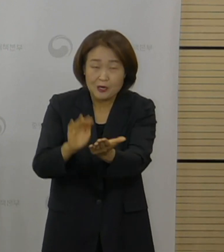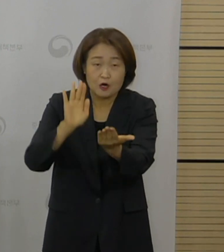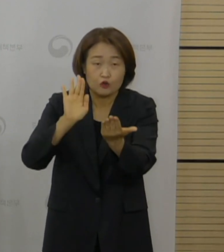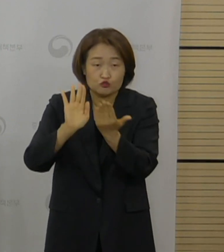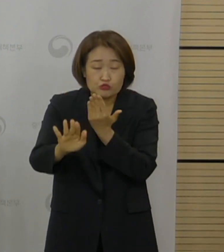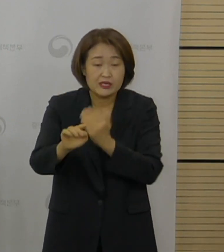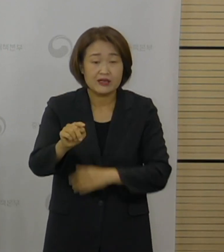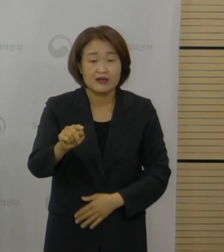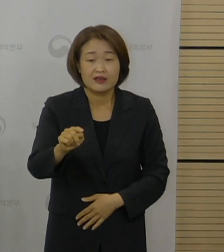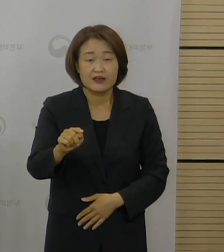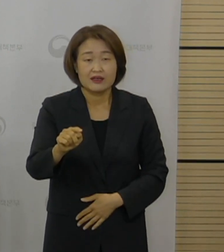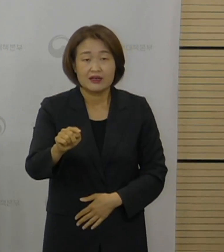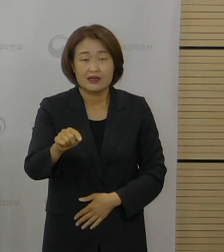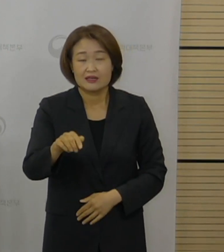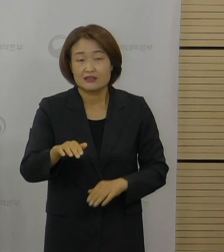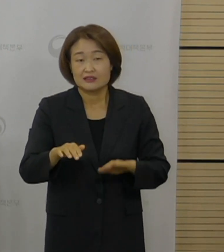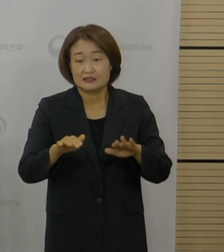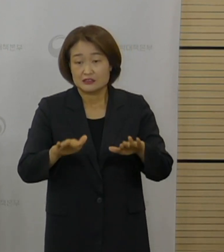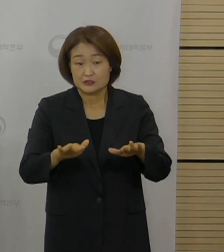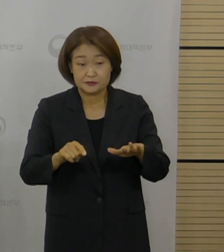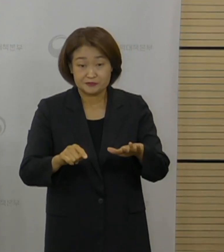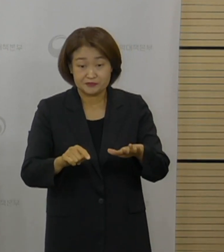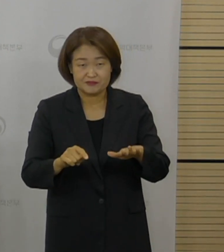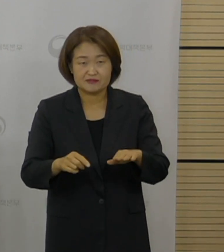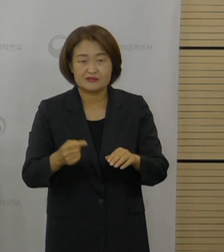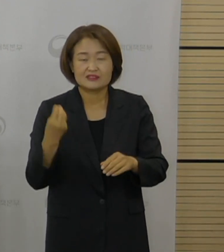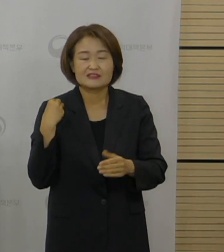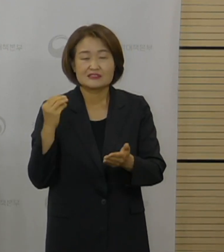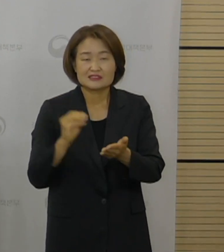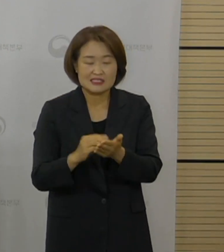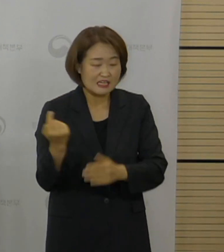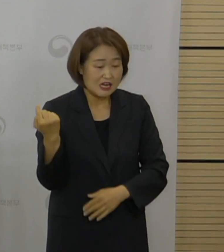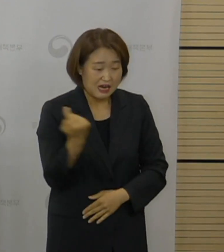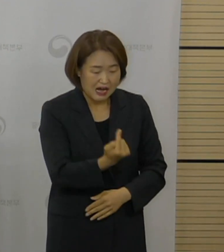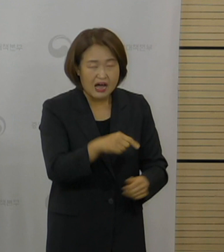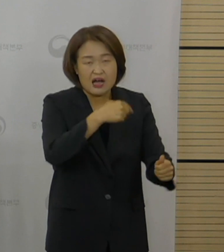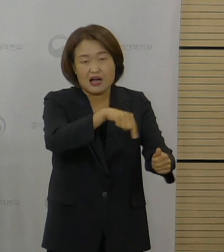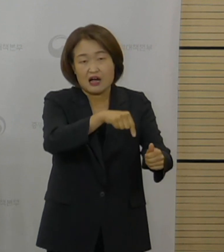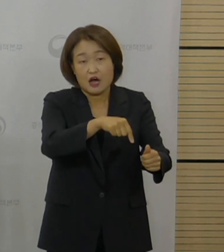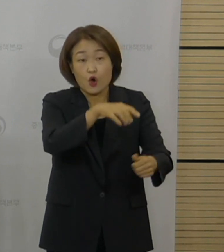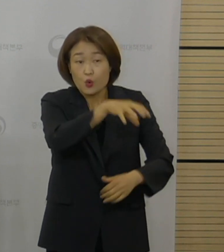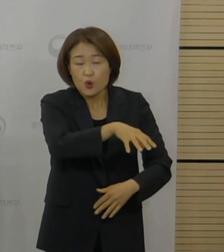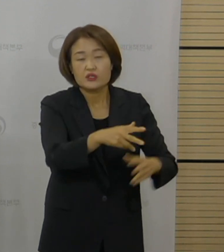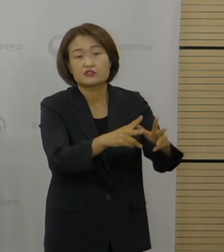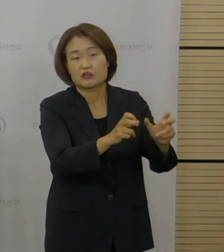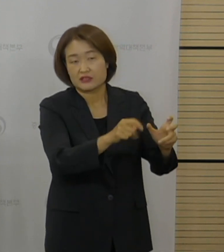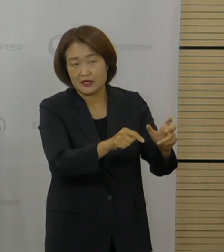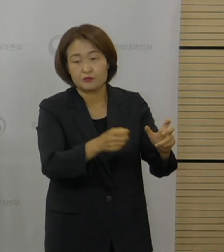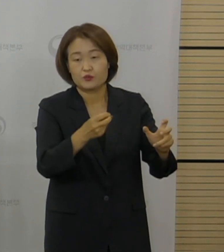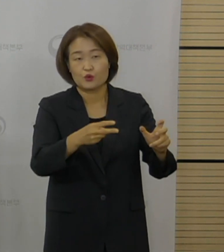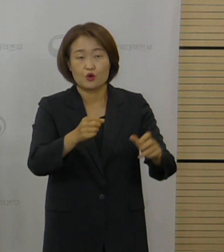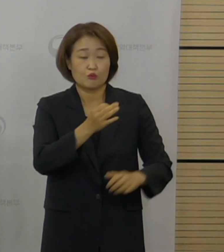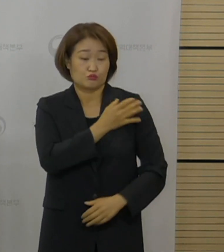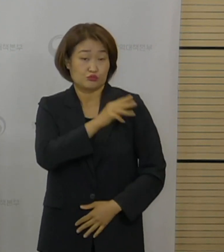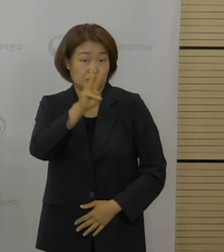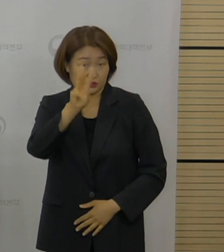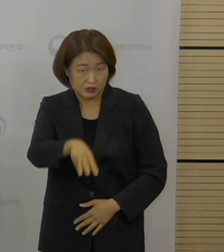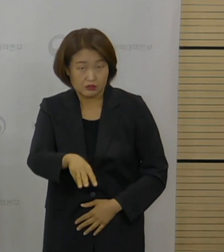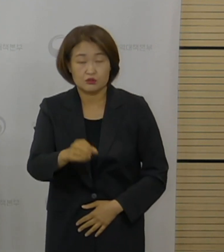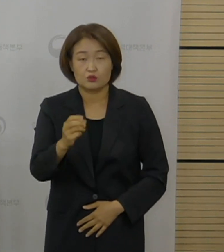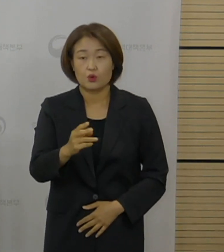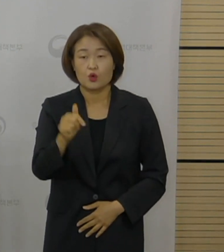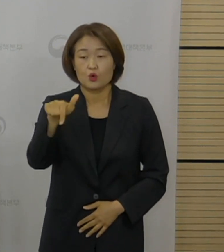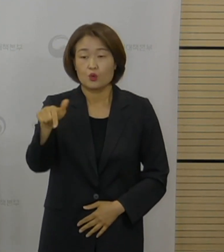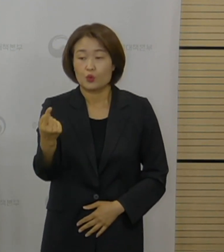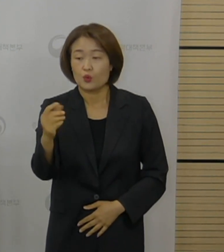지역적으로는 처음 인지된 것은 성남 학원인데 성남의 한 곳, 부천의 한 곳, 그 다음에 고양시의 한